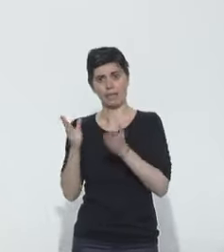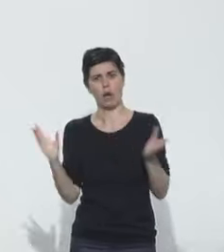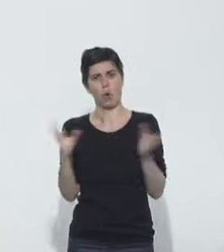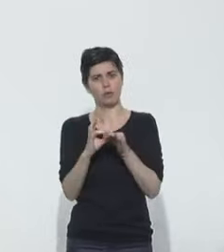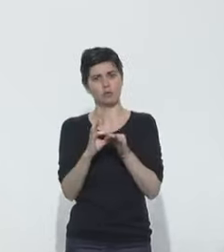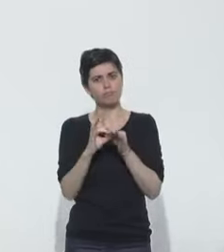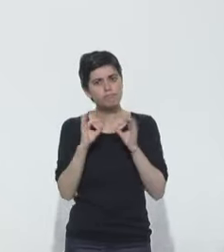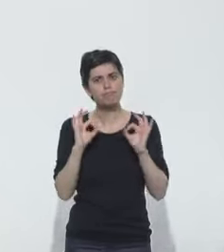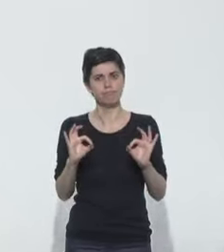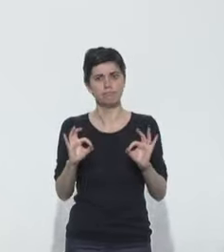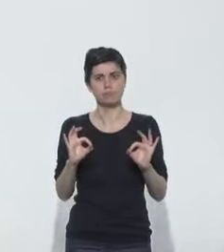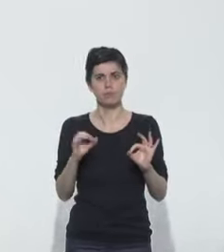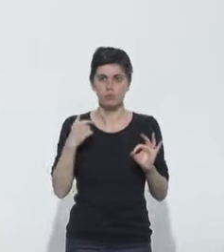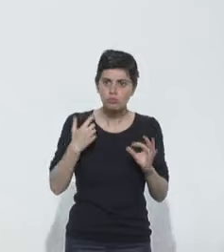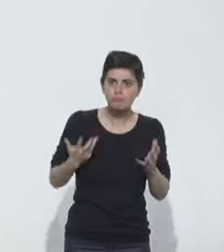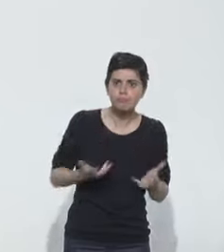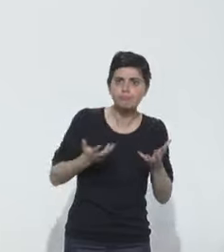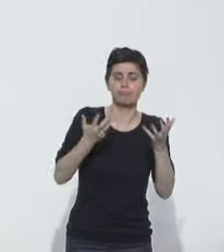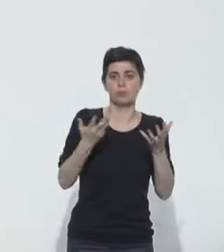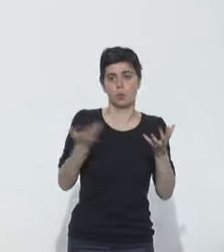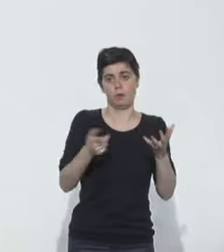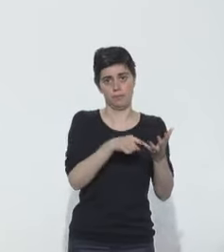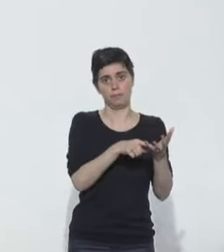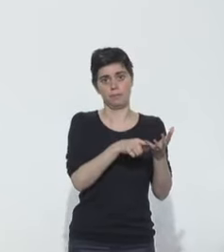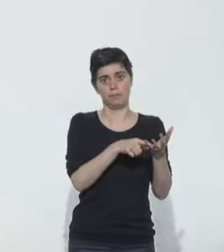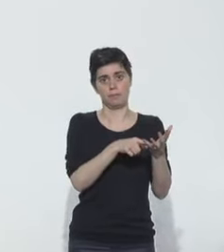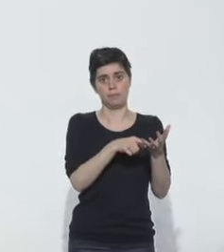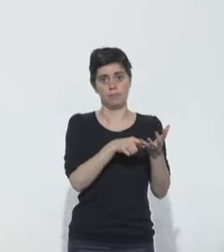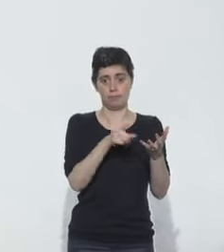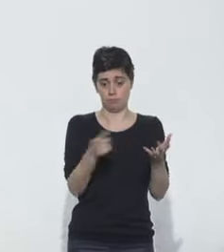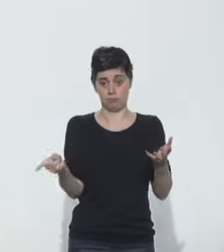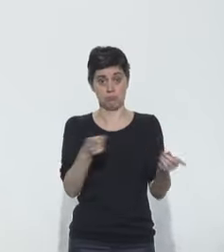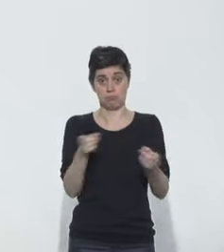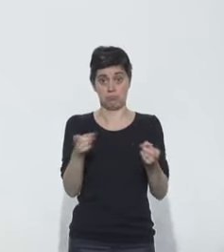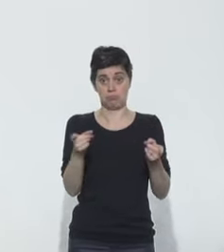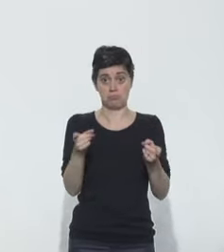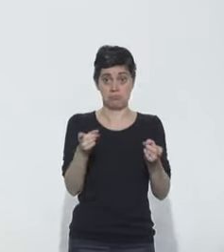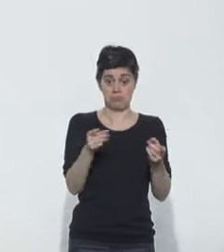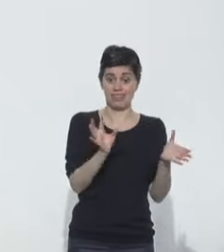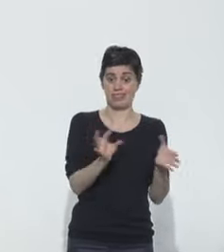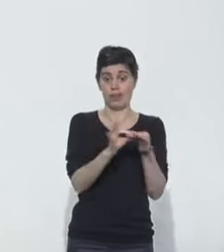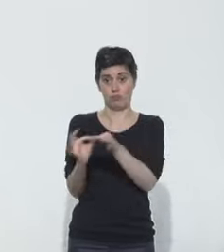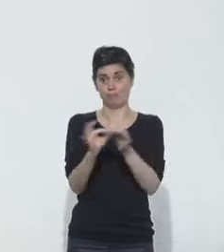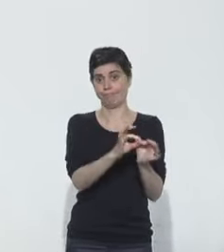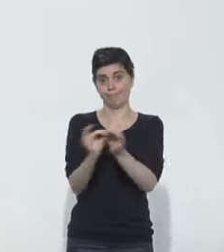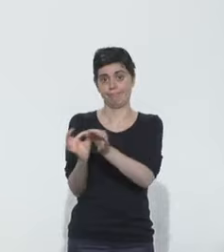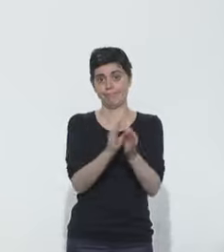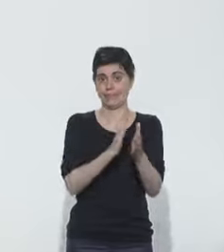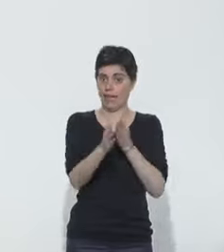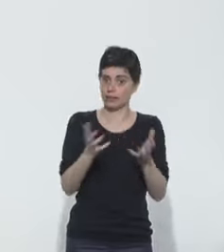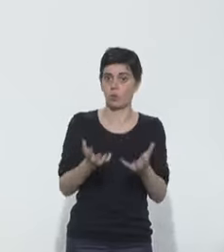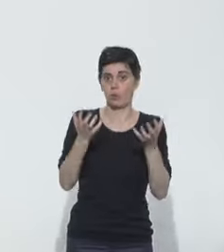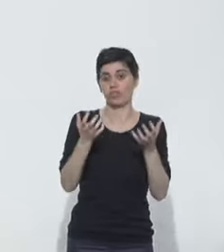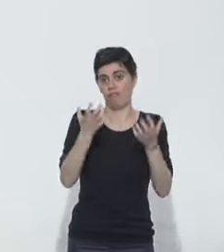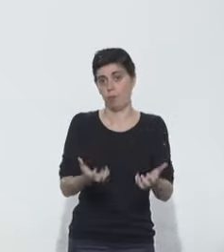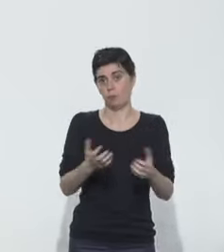encore encouragé et favorisé la relation directe entre un établissement de type EHPAD et le groupe hospitalier de territoire de